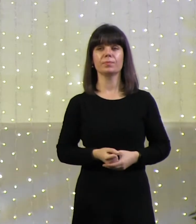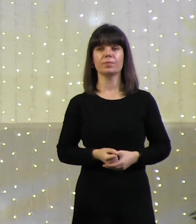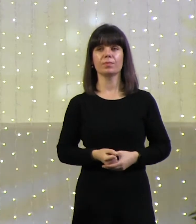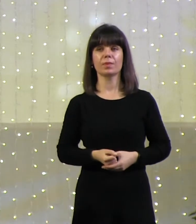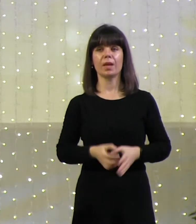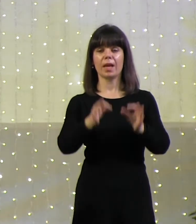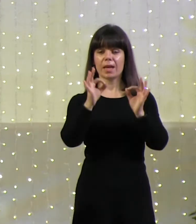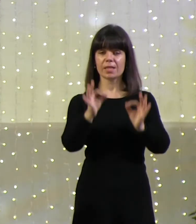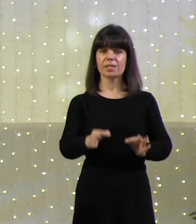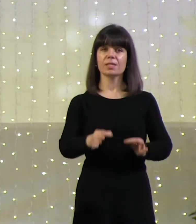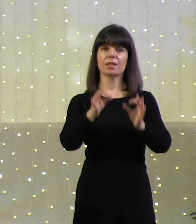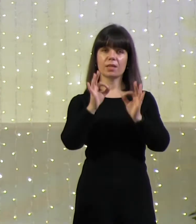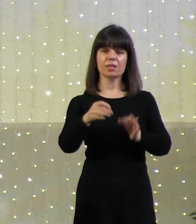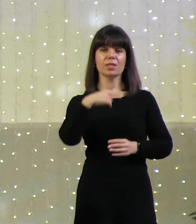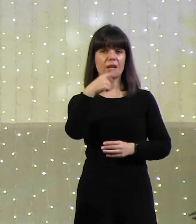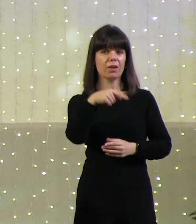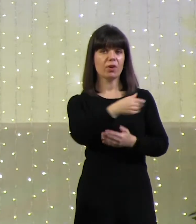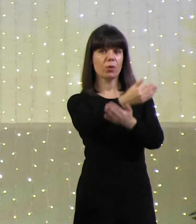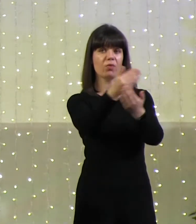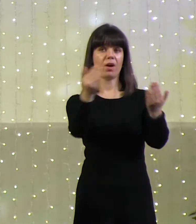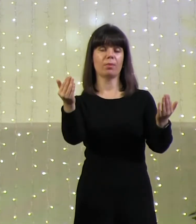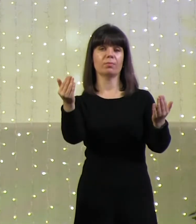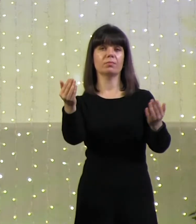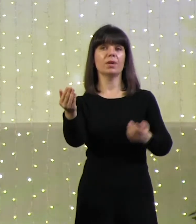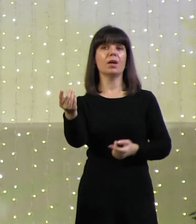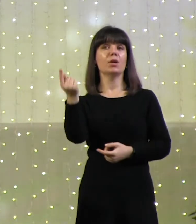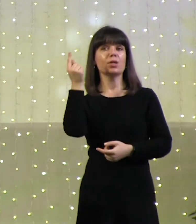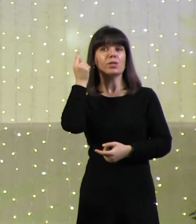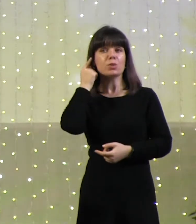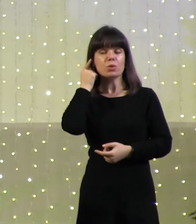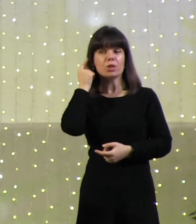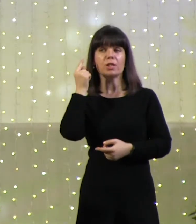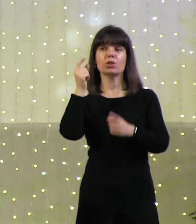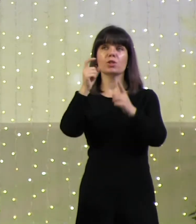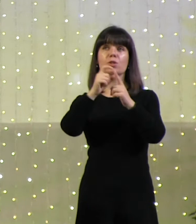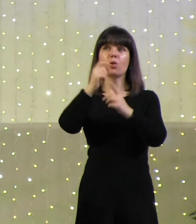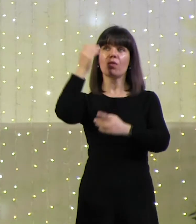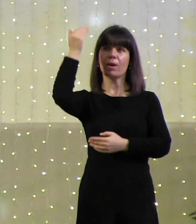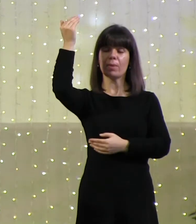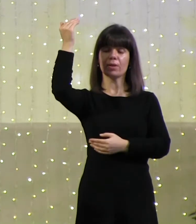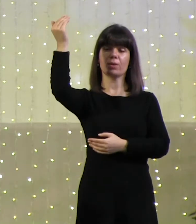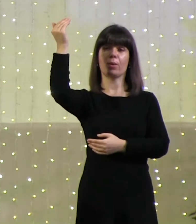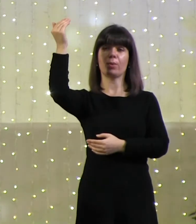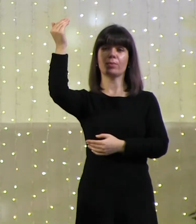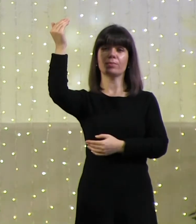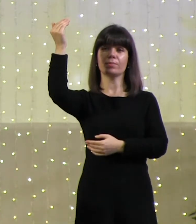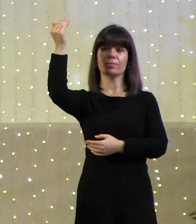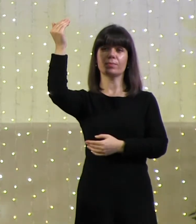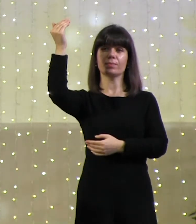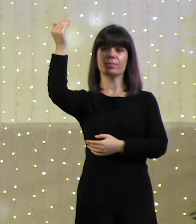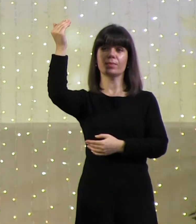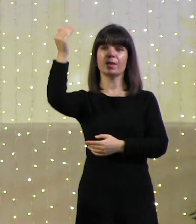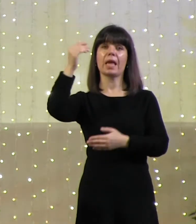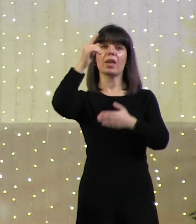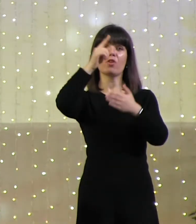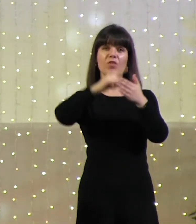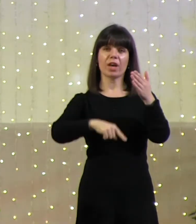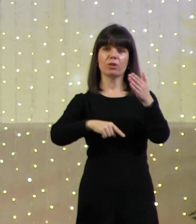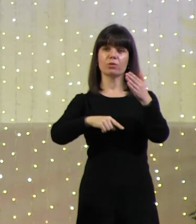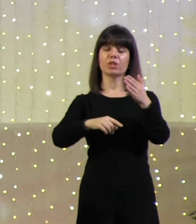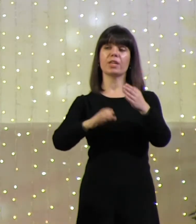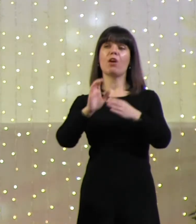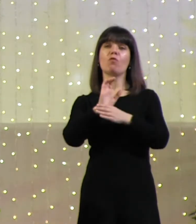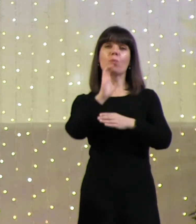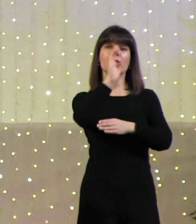Истинно, истинно говорю вам, слушающий слово мое, слова мои и верующий в